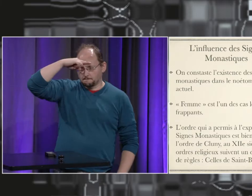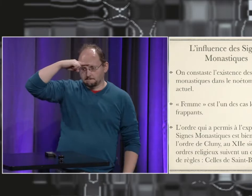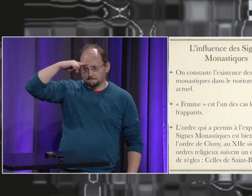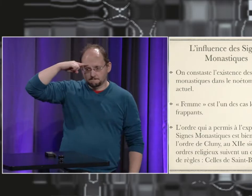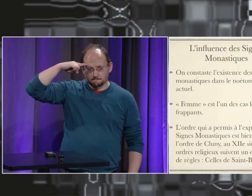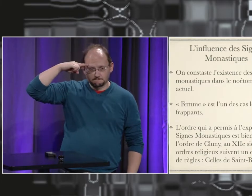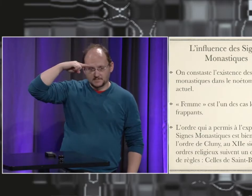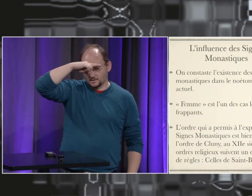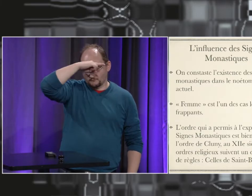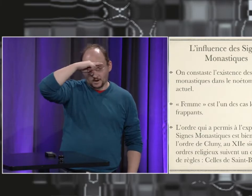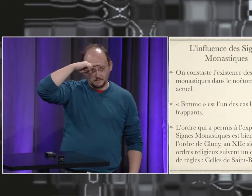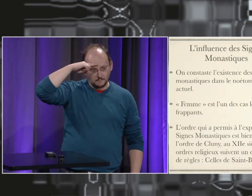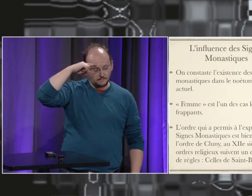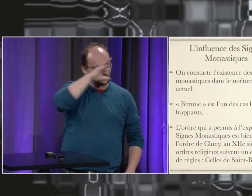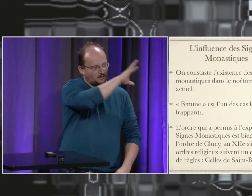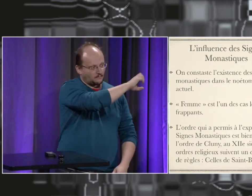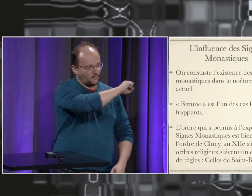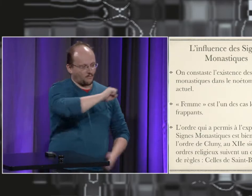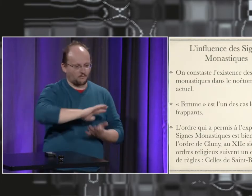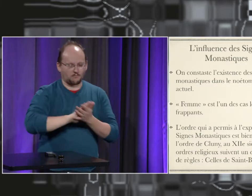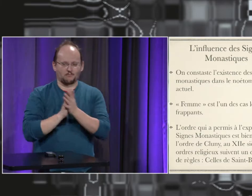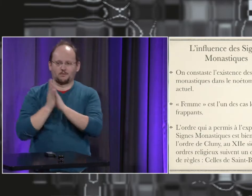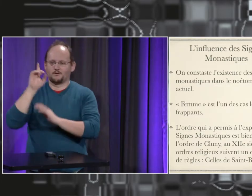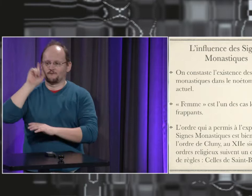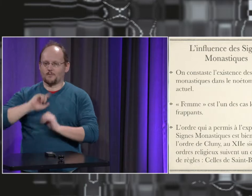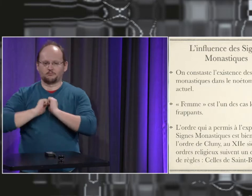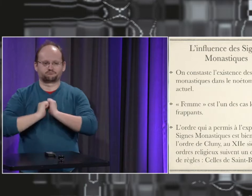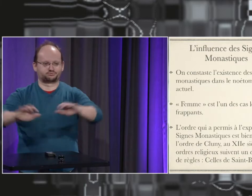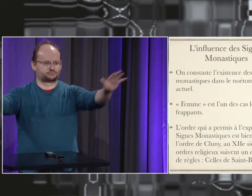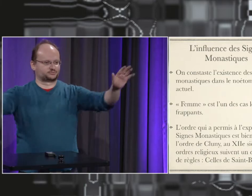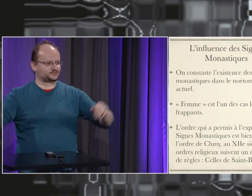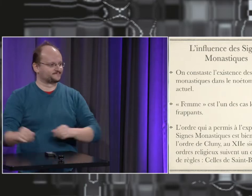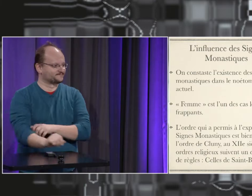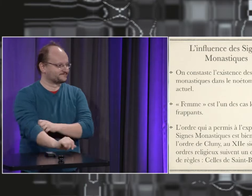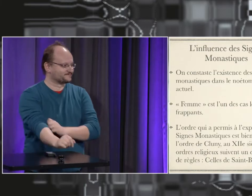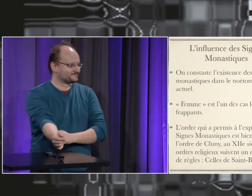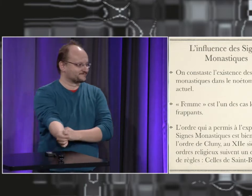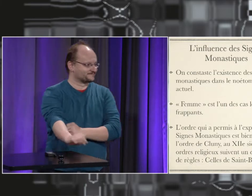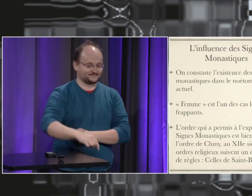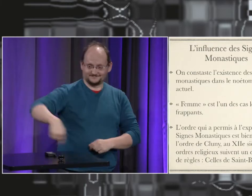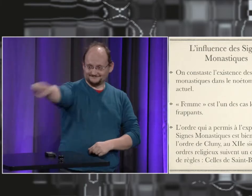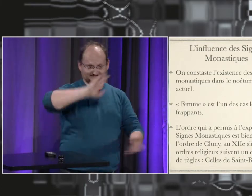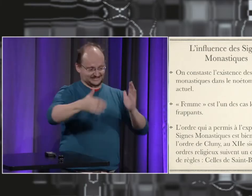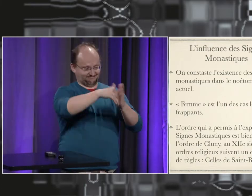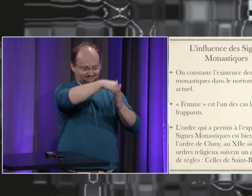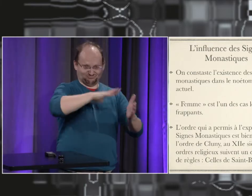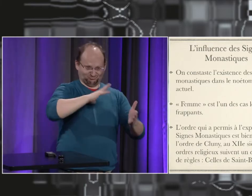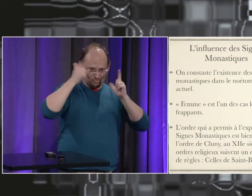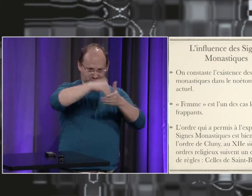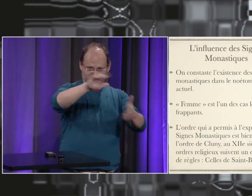changer. Mais chez les moines, le signe utilisé était celui-ci. Sur le front, il a été transformé et passé sur la joue. L'index glissait sur